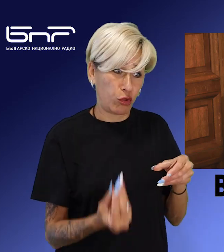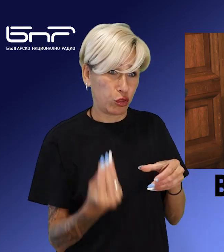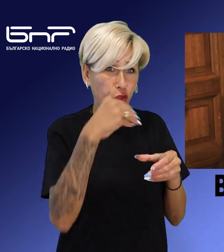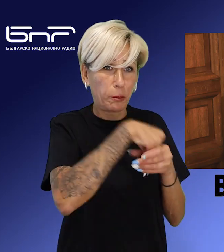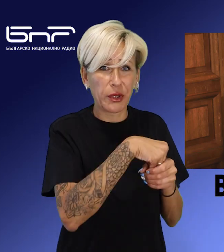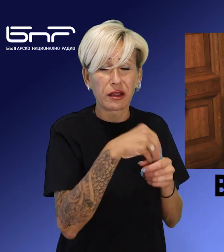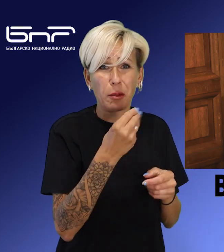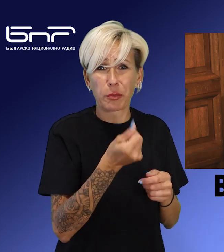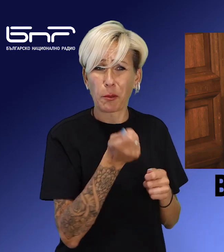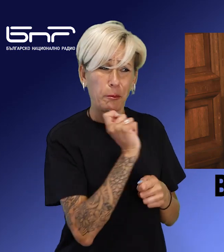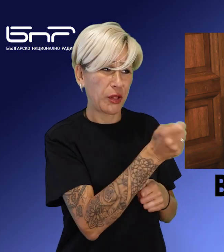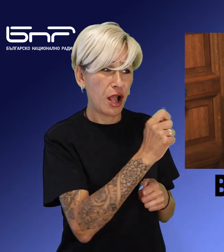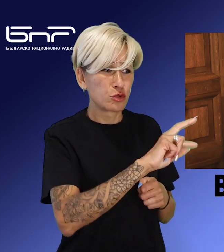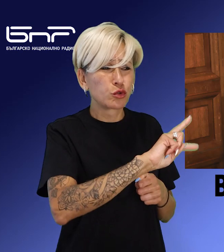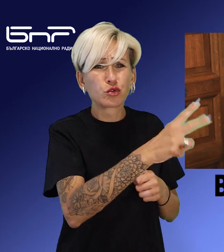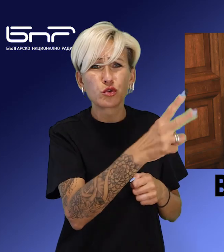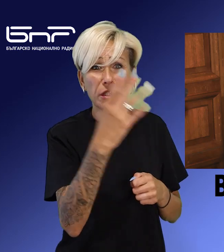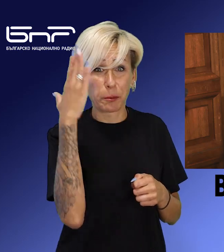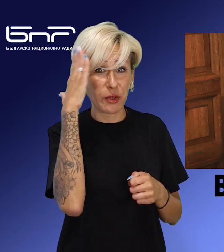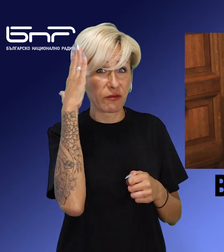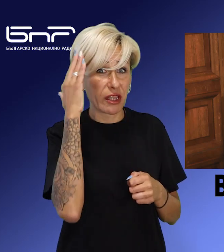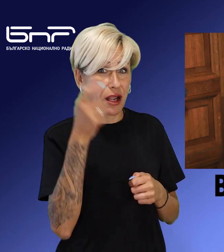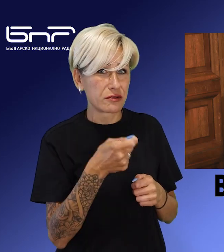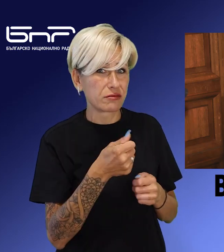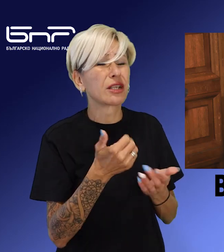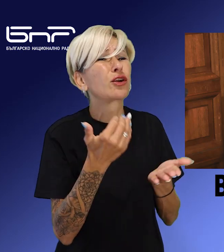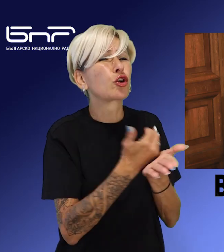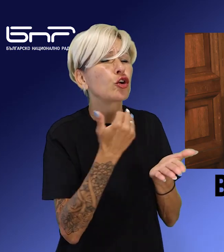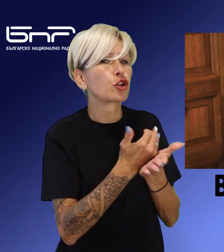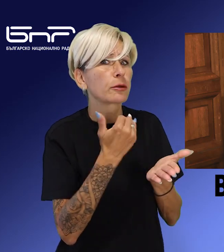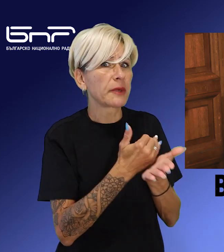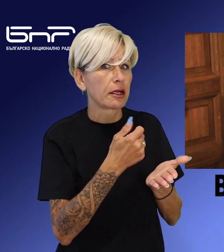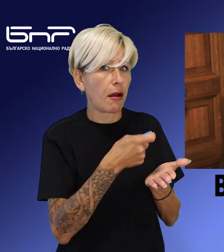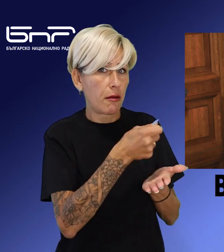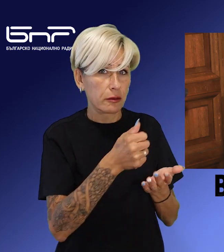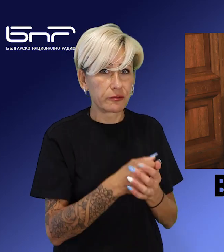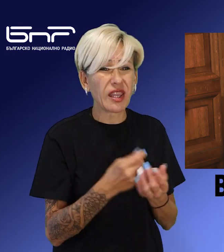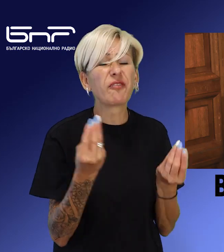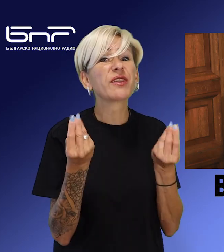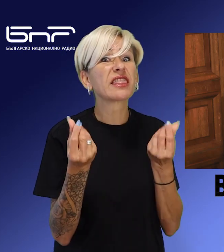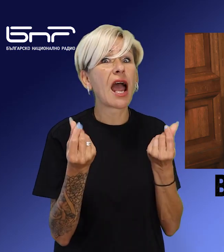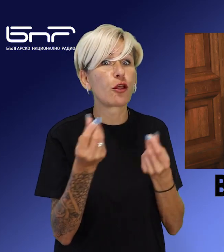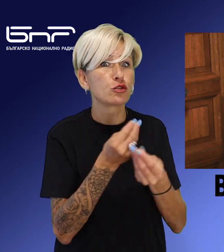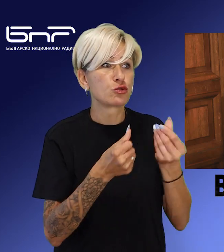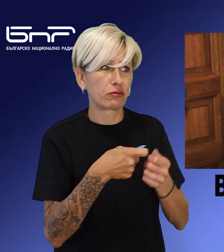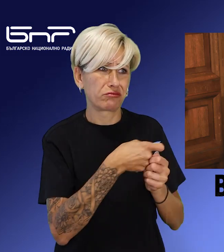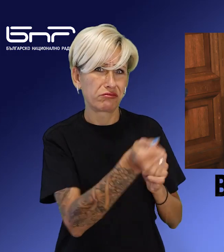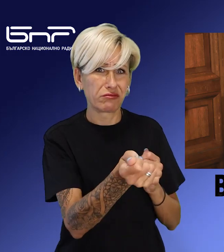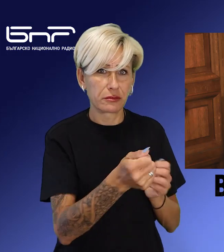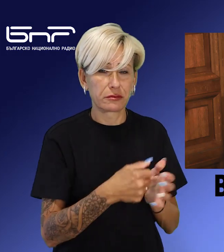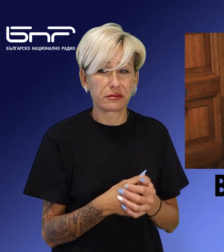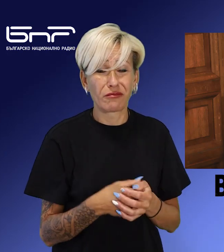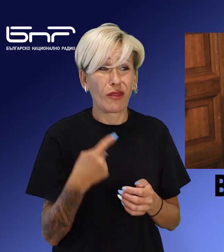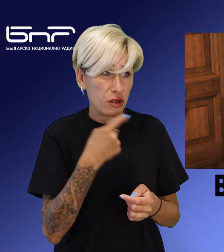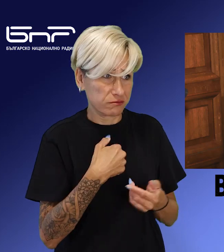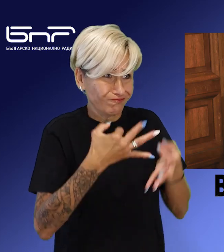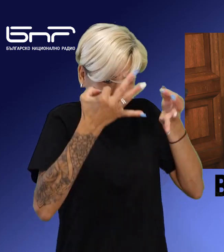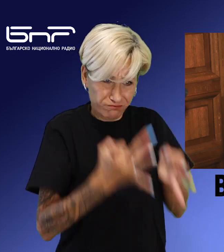да ви дам подобна информация, освен това, че дава показания. Доста от нещата, продължава, ви ги знаете, Городологи подтвърждава с някои